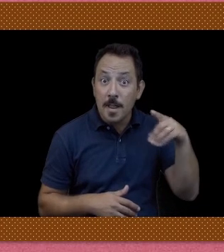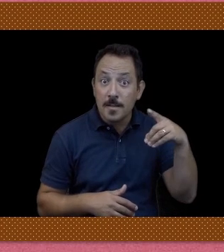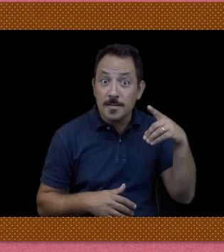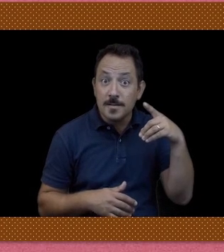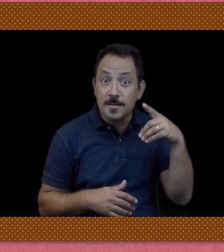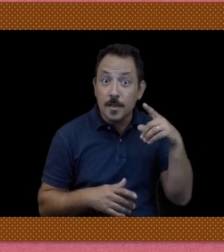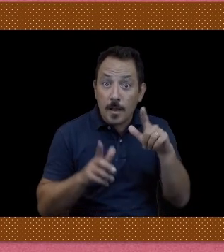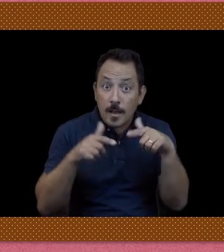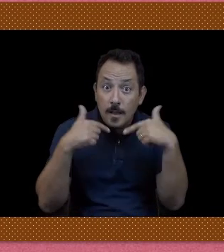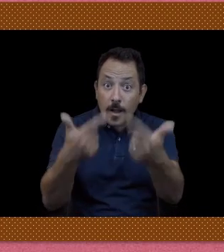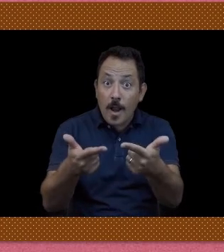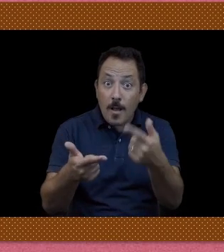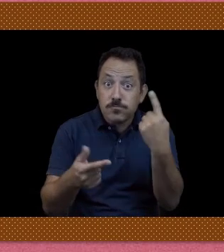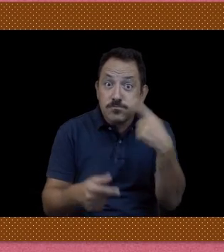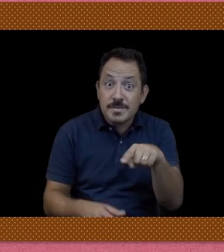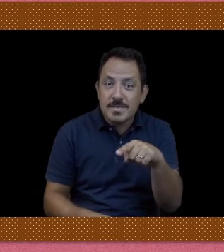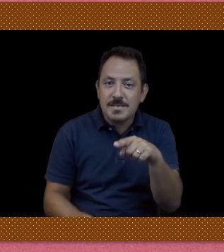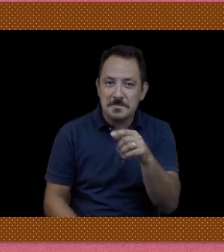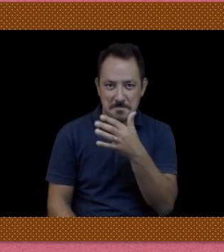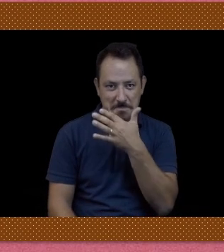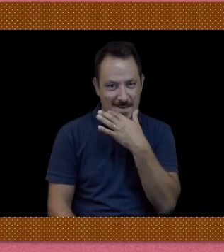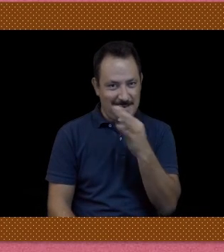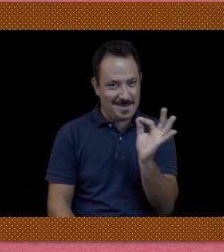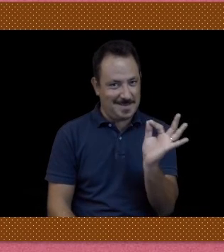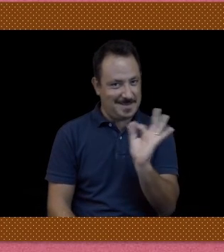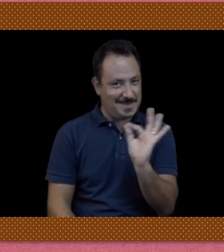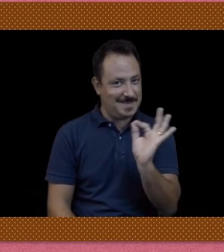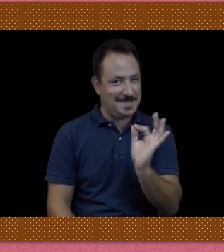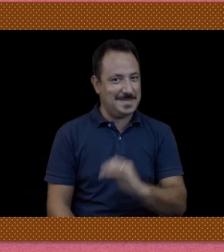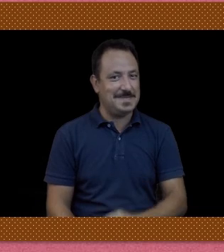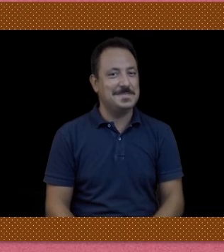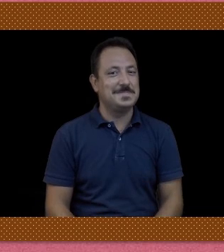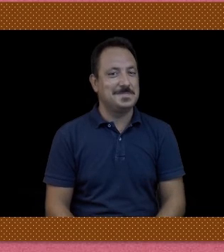Che regalo meraviglioso, Patrizio!